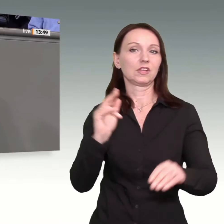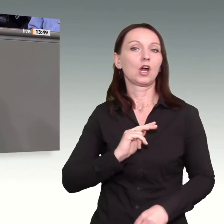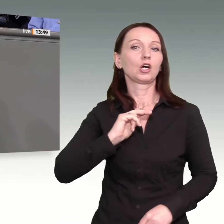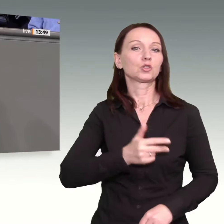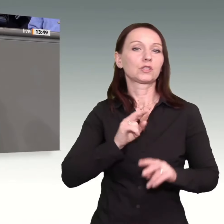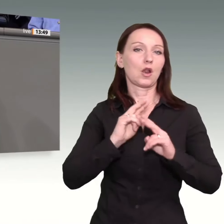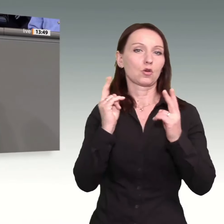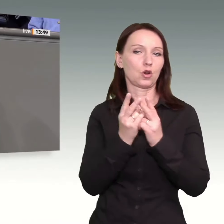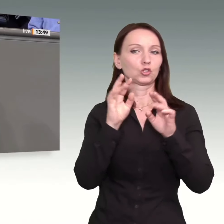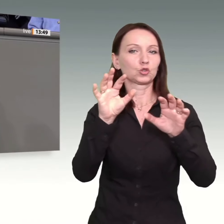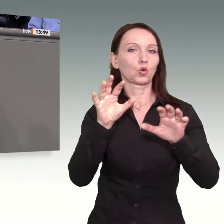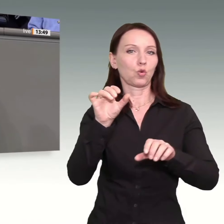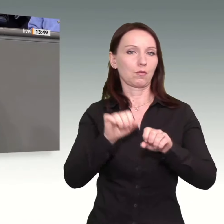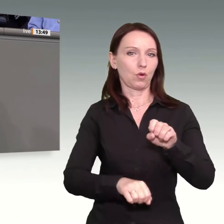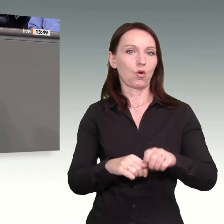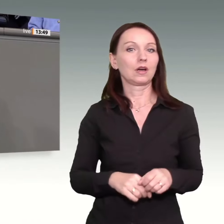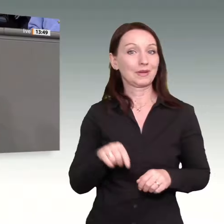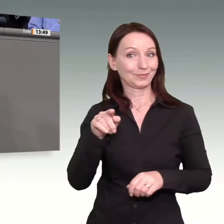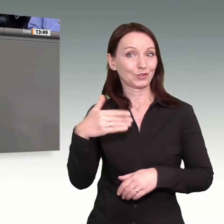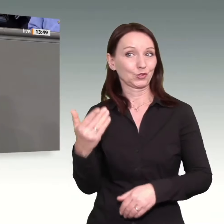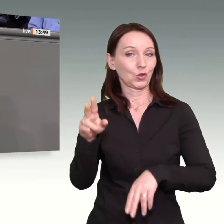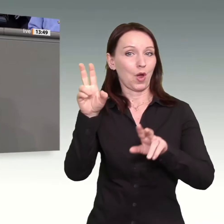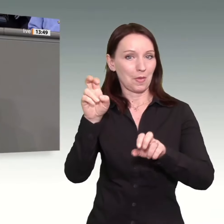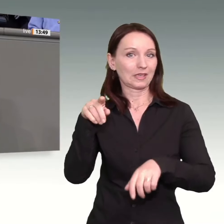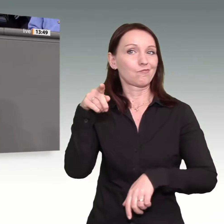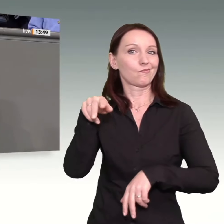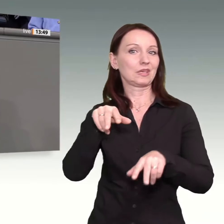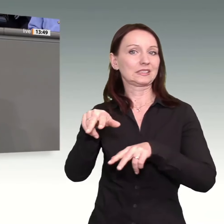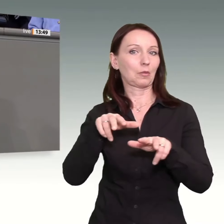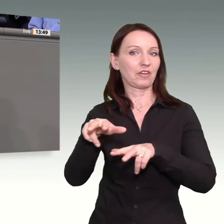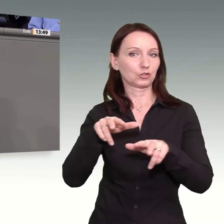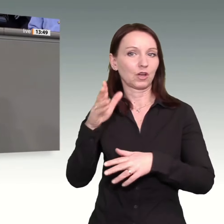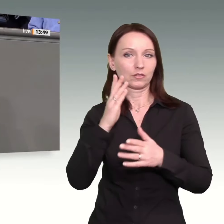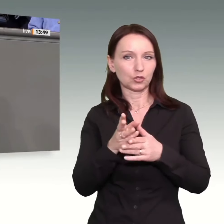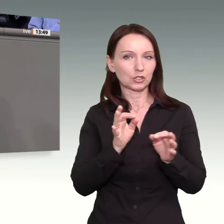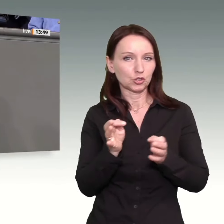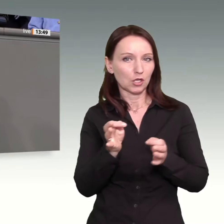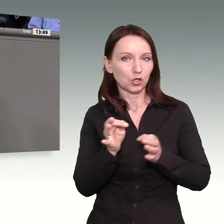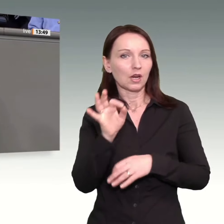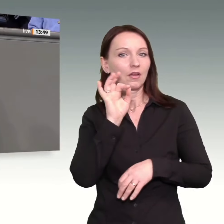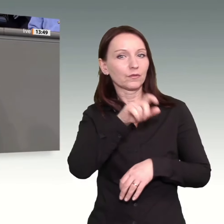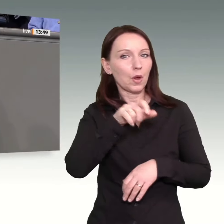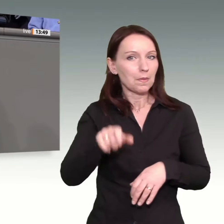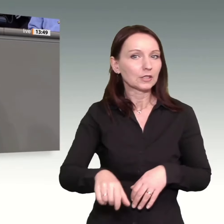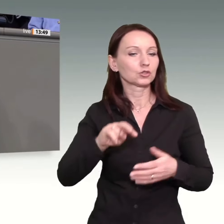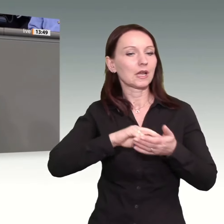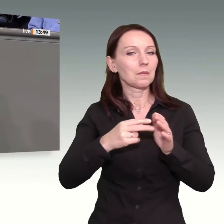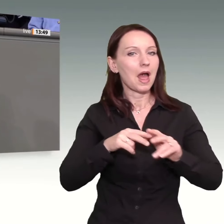Feinsteuerung aus dem Wirtschaftsministerium planwirtschaftliche Vorstellungen für die Menschen im Land weiter vorangetreten.